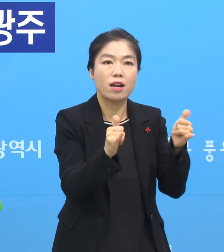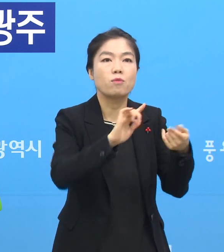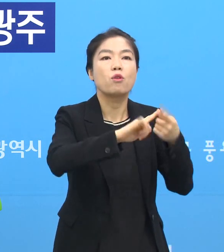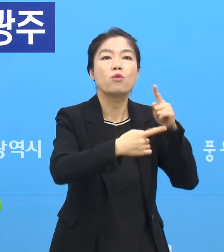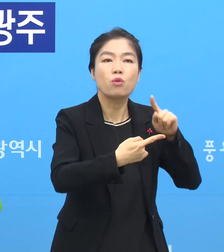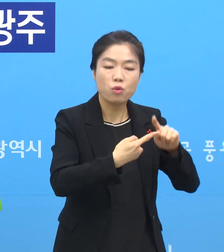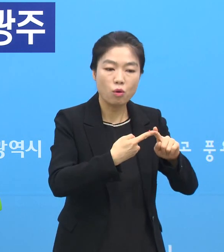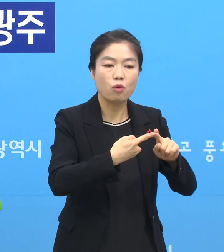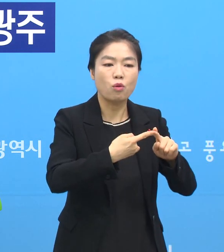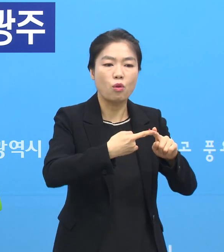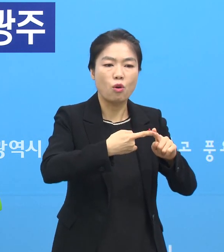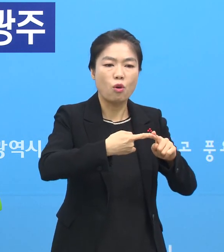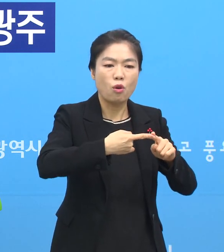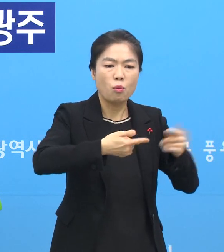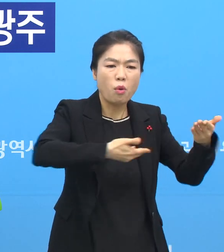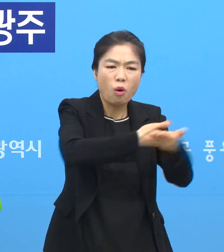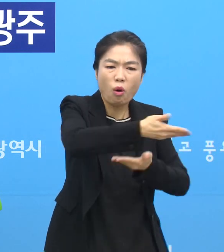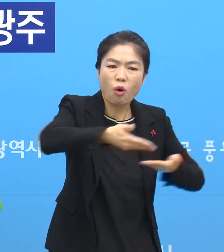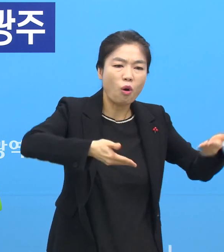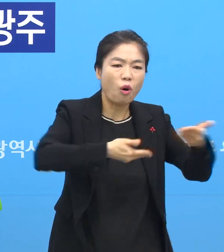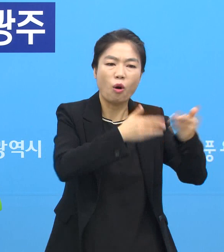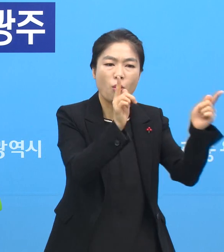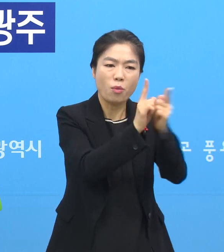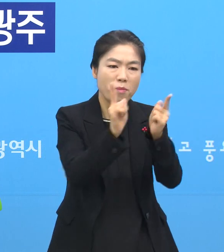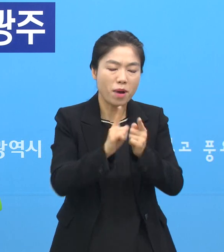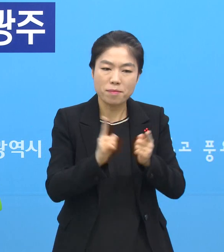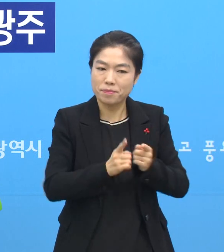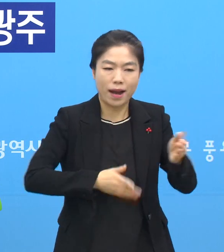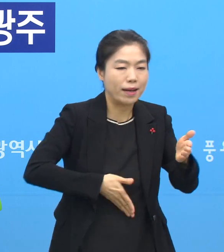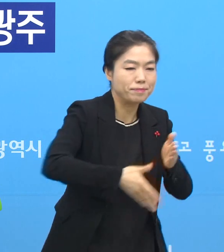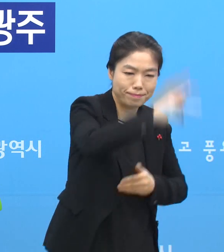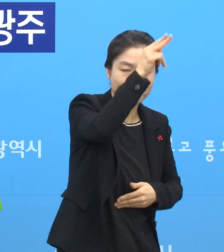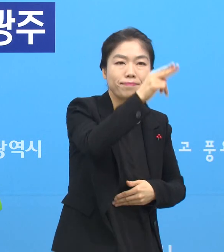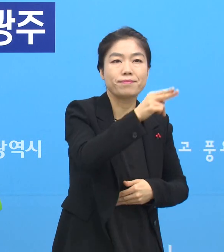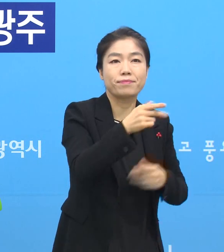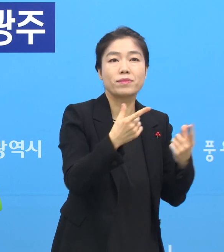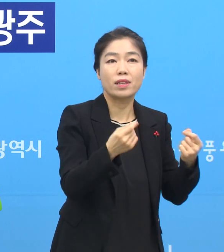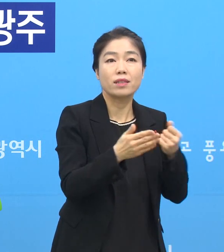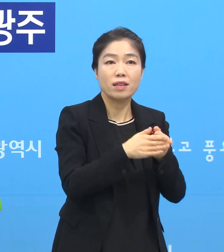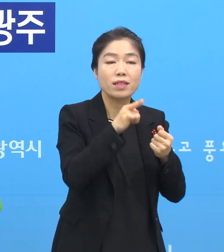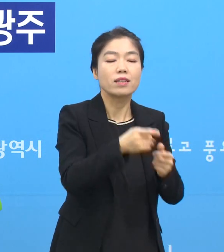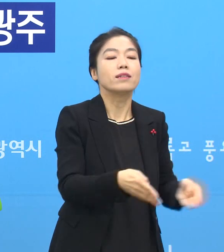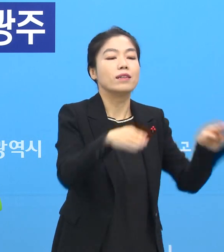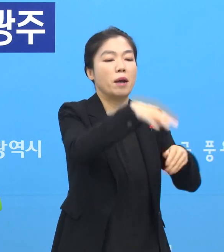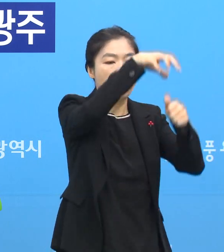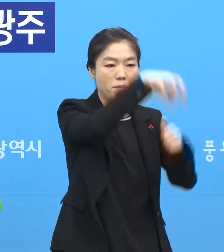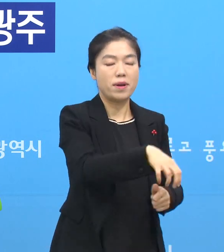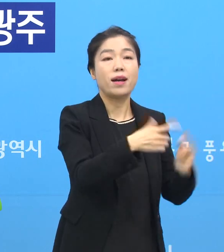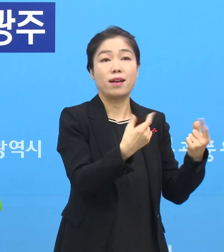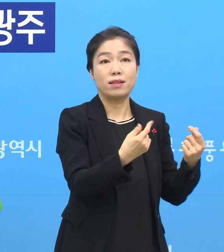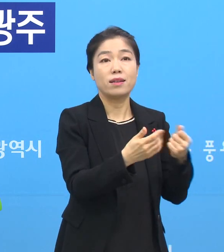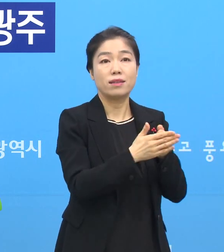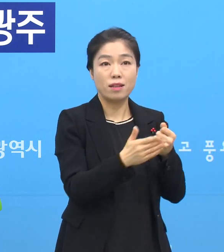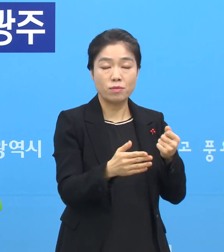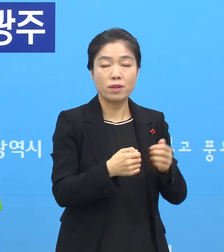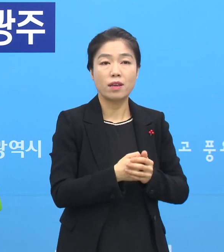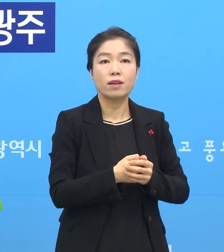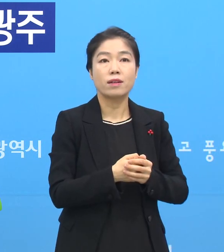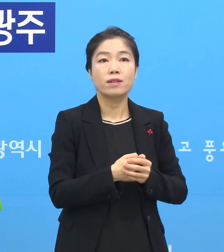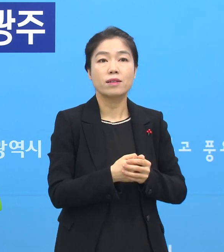서로 간에 이동이라든지 이런 접촉을 일체 못하게 하는 겁니다. 그걸 코어트 격리라고 하는데요. 저희들이